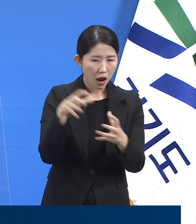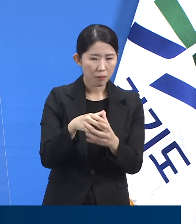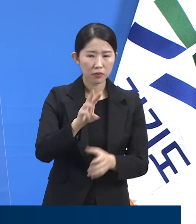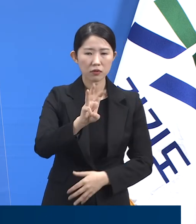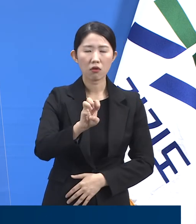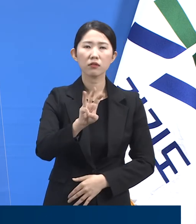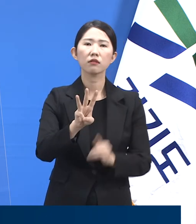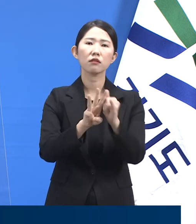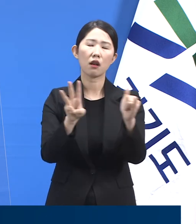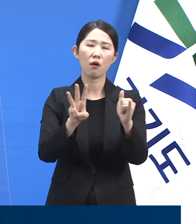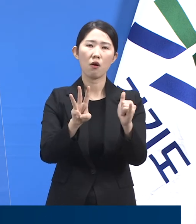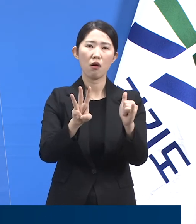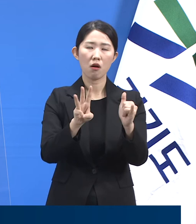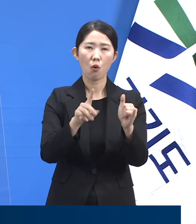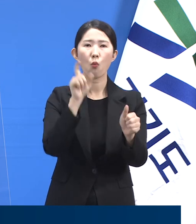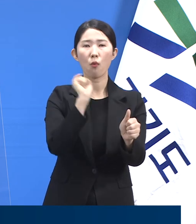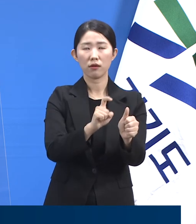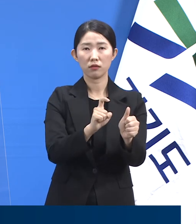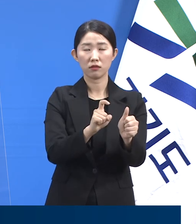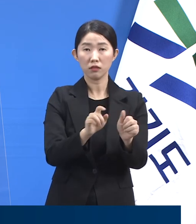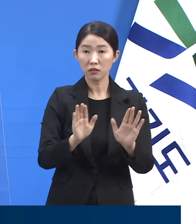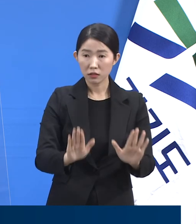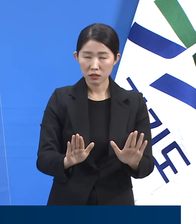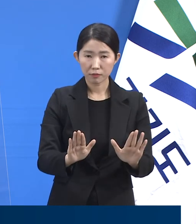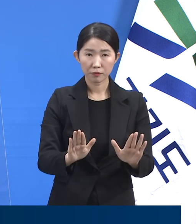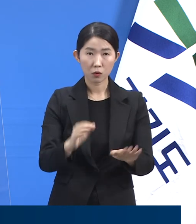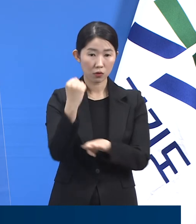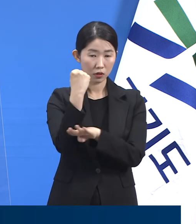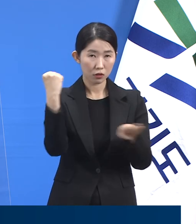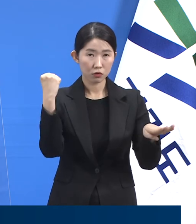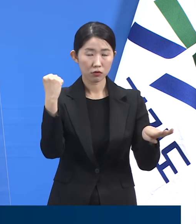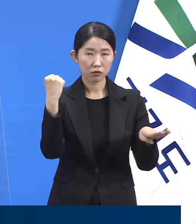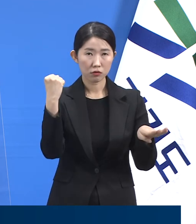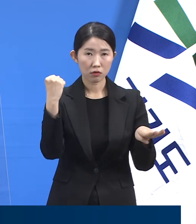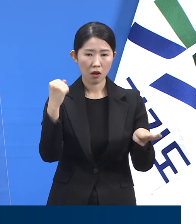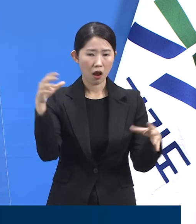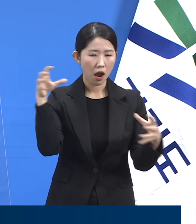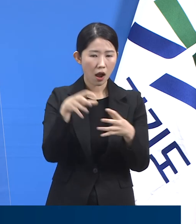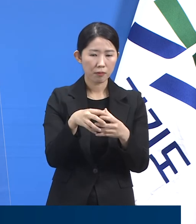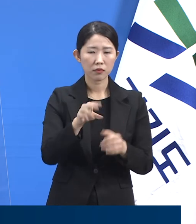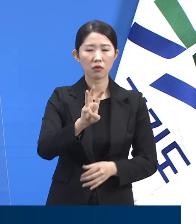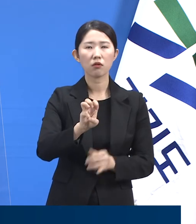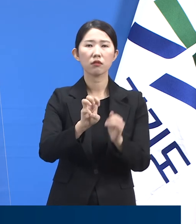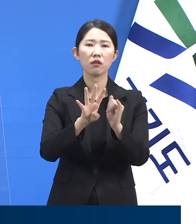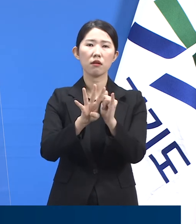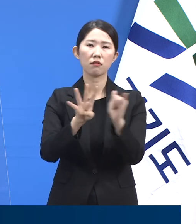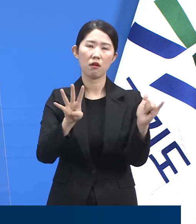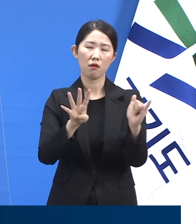18일 0시 기준 총 확진자는 34명으로 확인되었습니다.